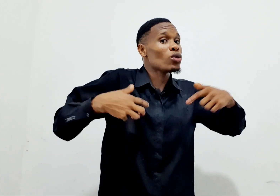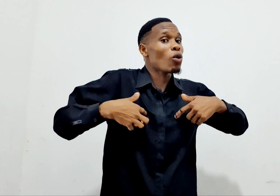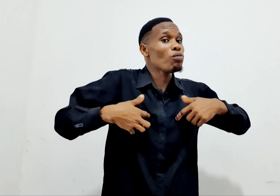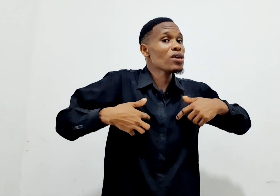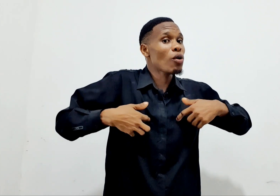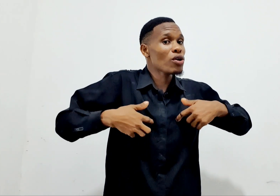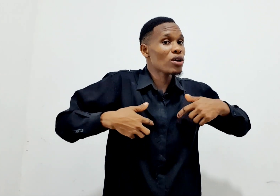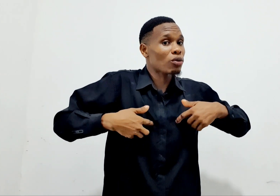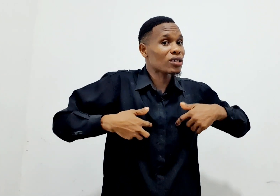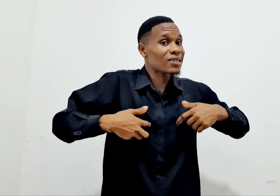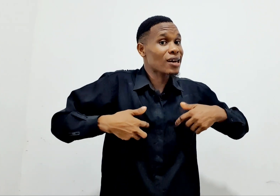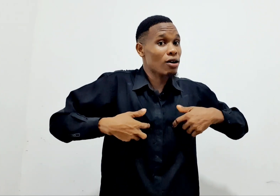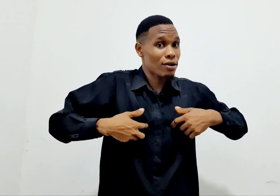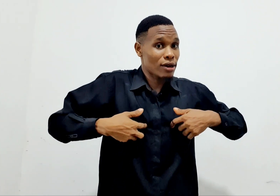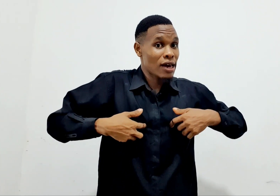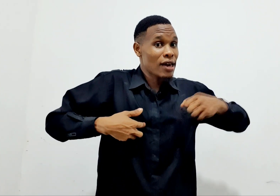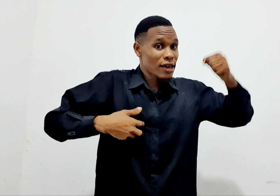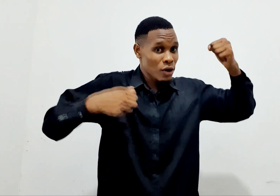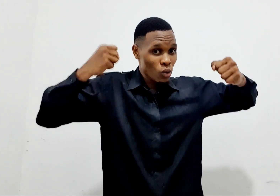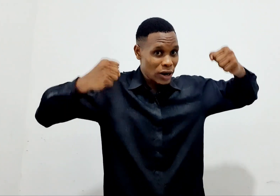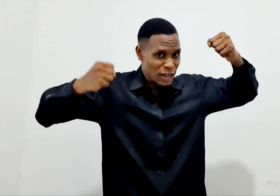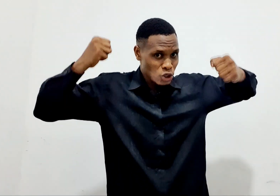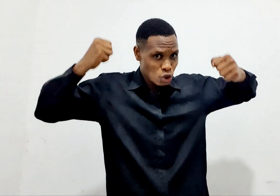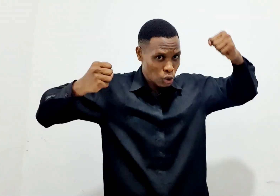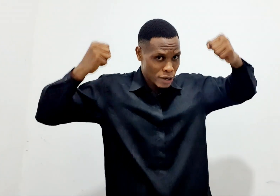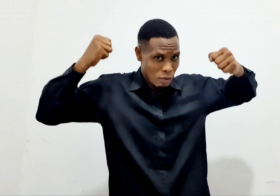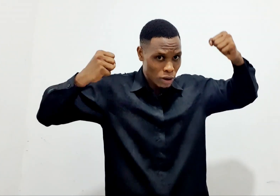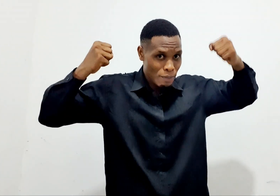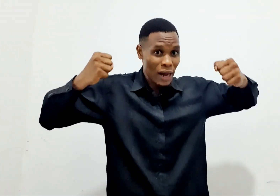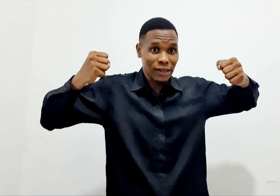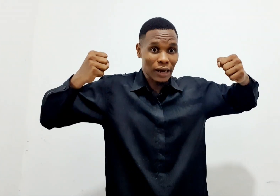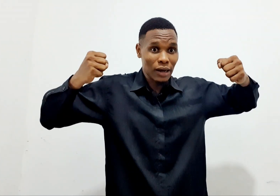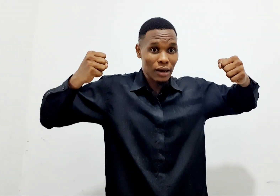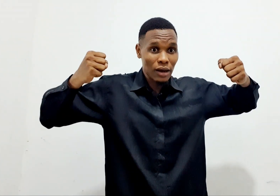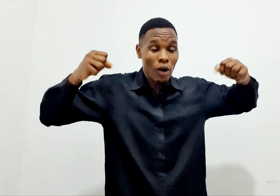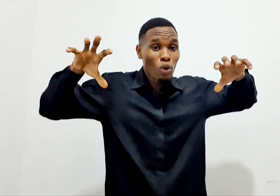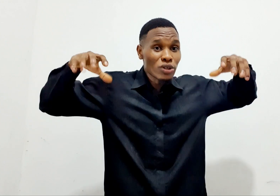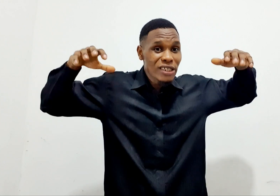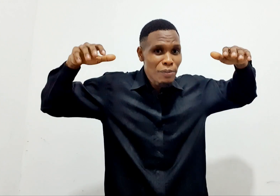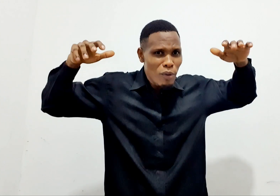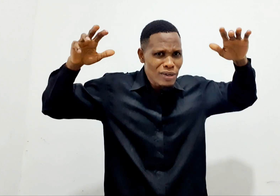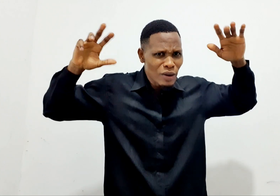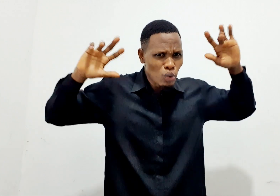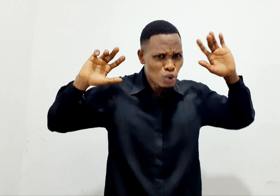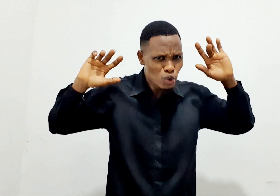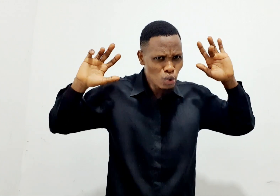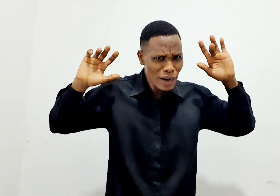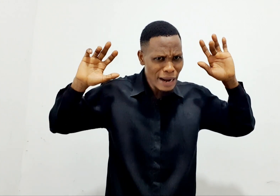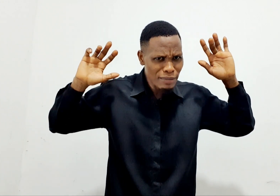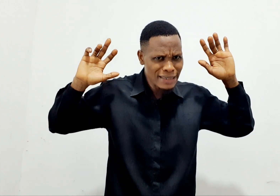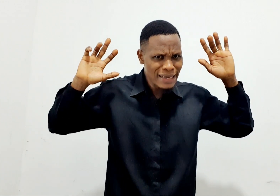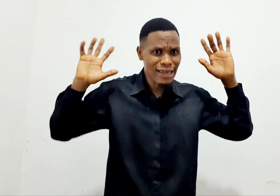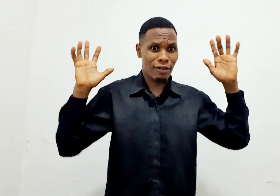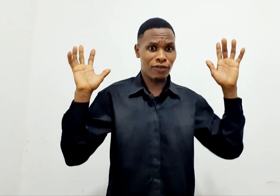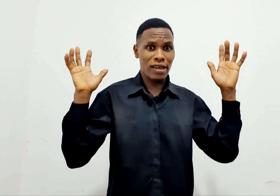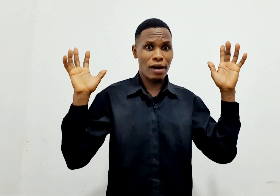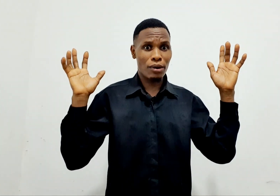Unaumia wewe na kuteseka wewe. Ya yuku anainjoy na kulabata. Kusipu weza kujua na mnasahia kufanya hapa